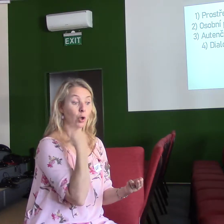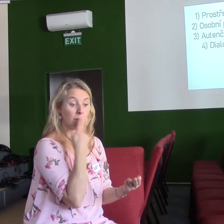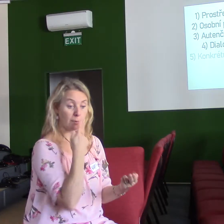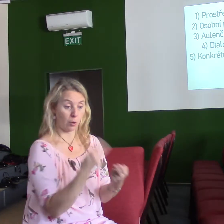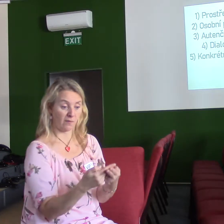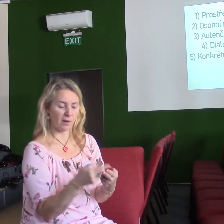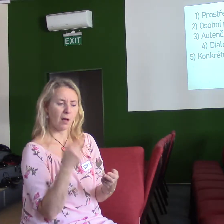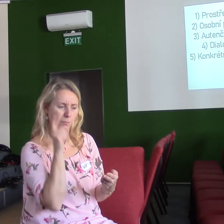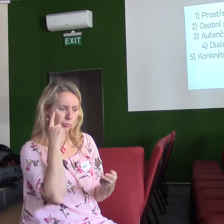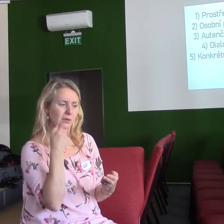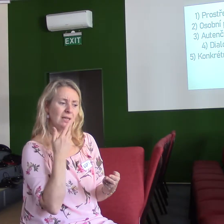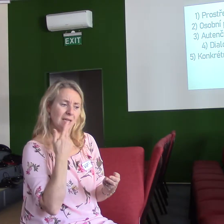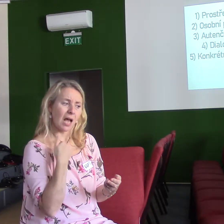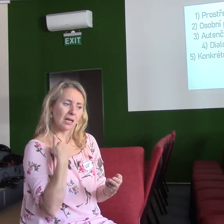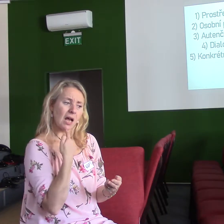Za další.